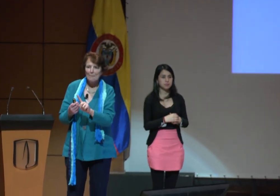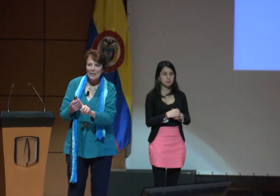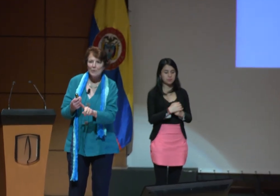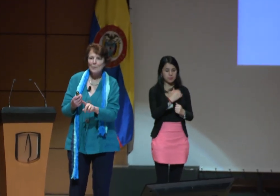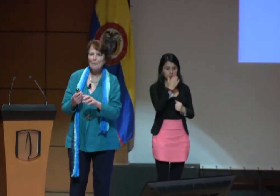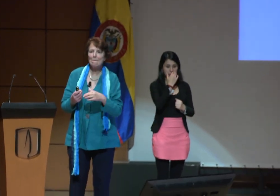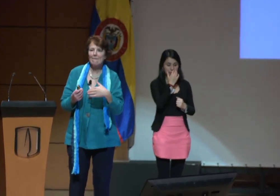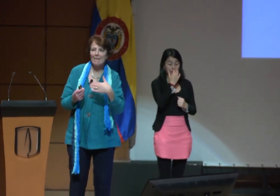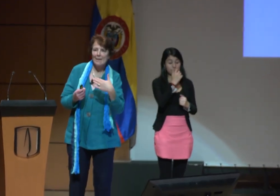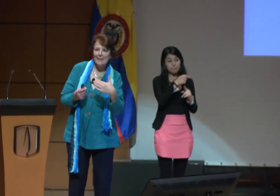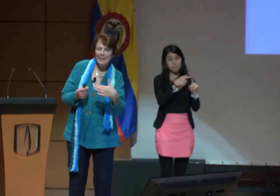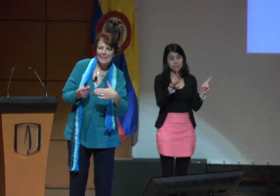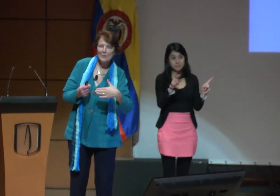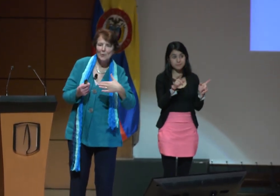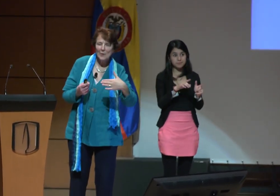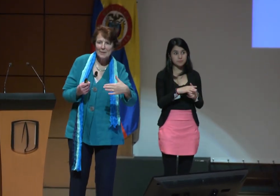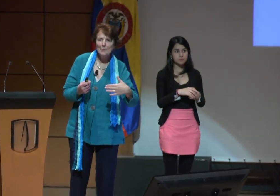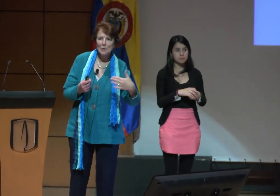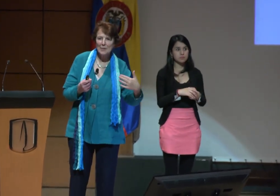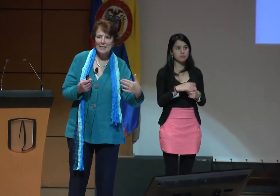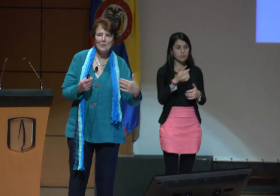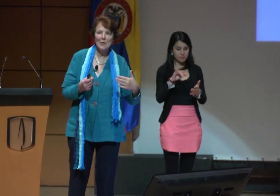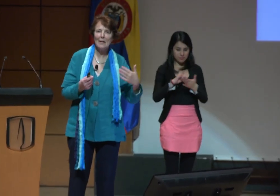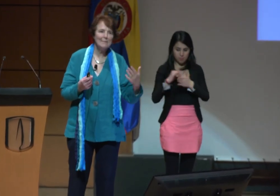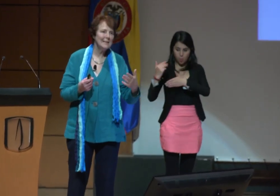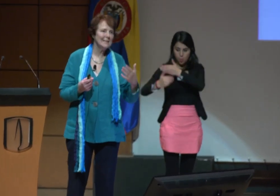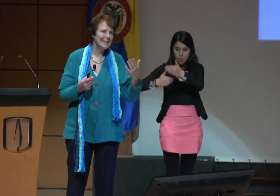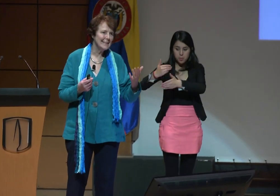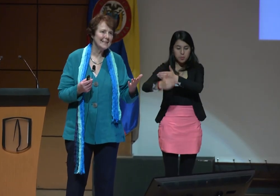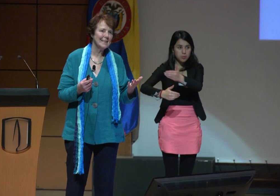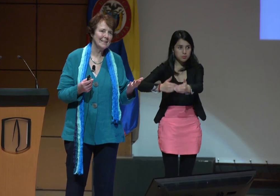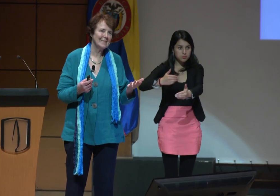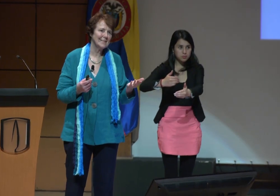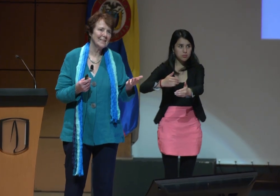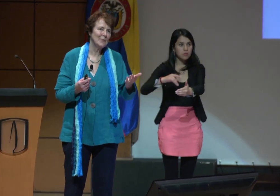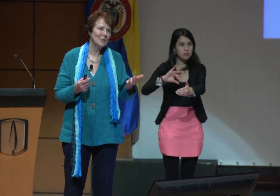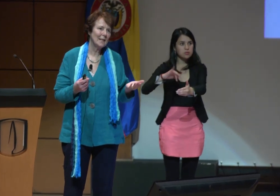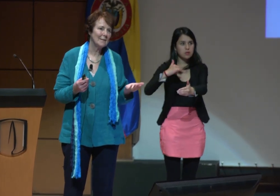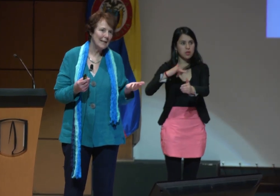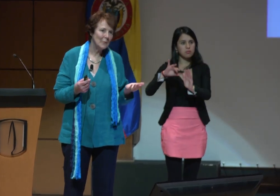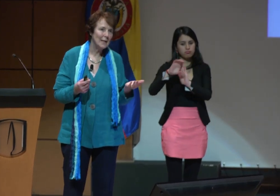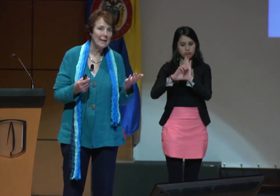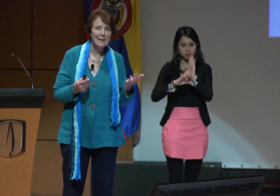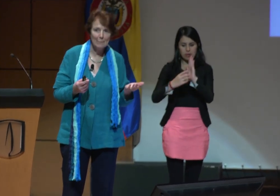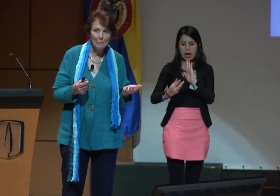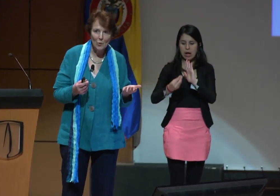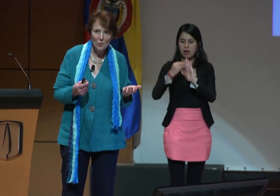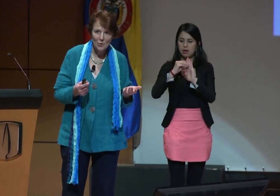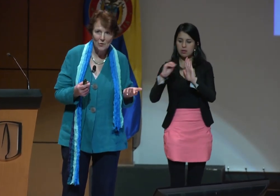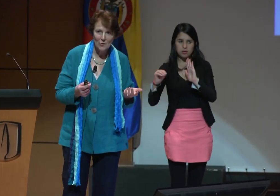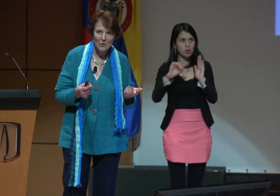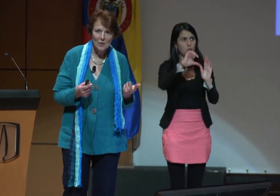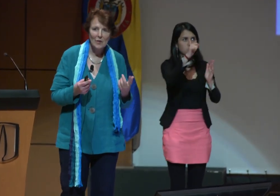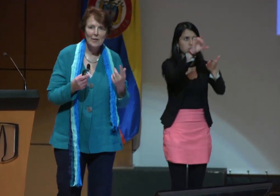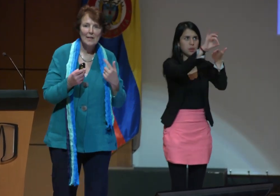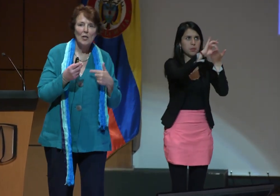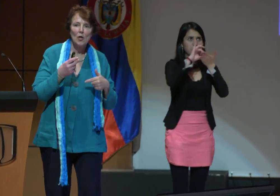pero en todo este proceso había esta gente que nos han dado el ejemplo